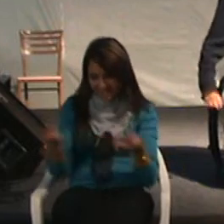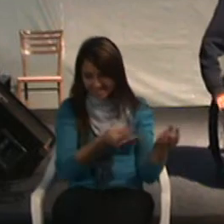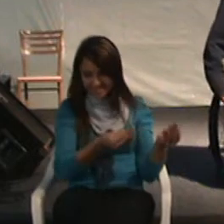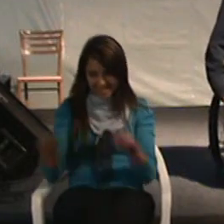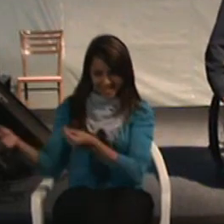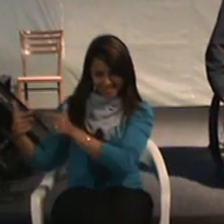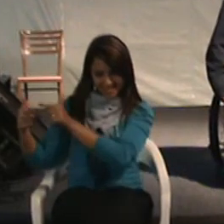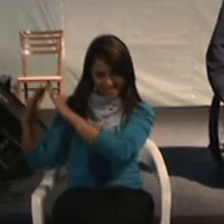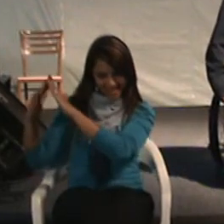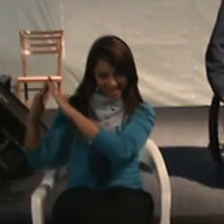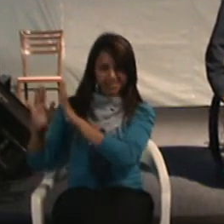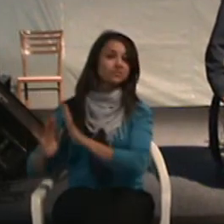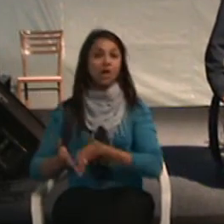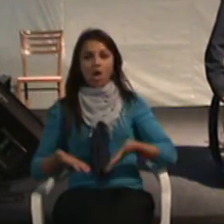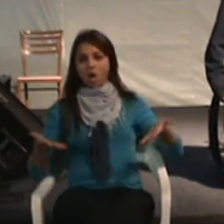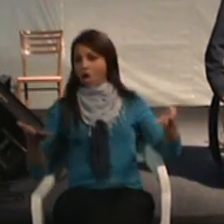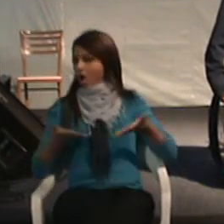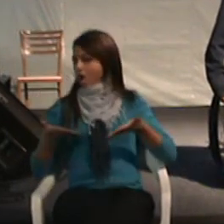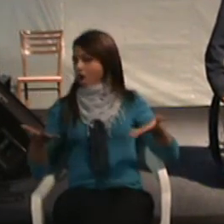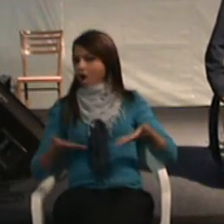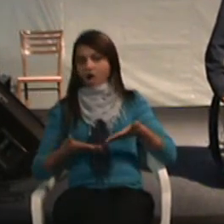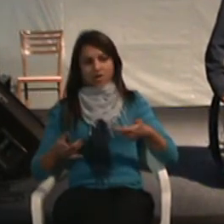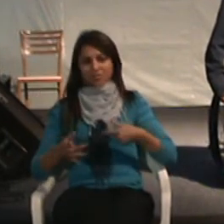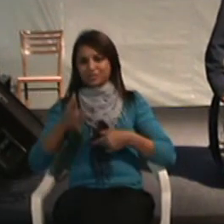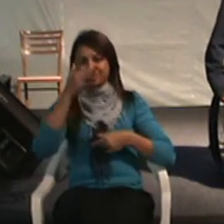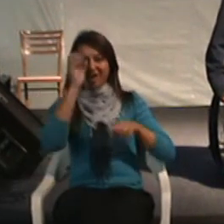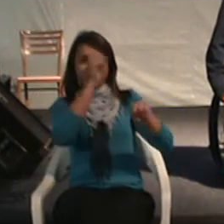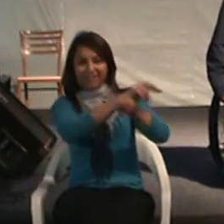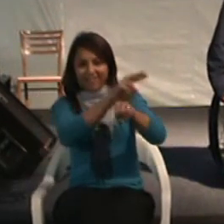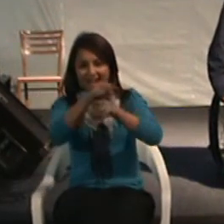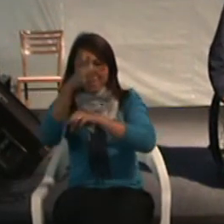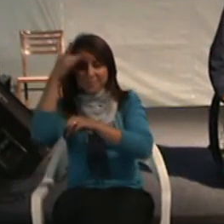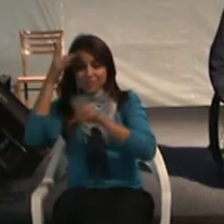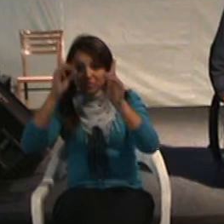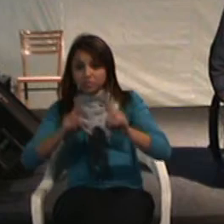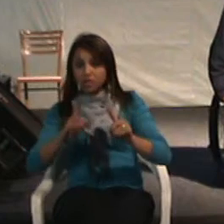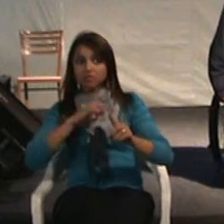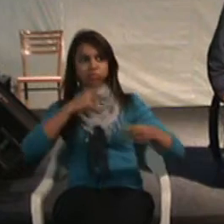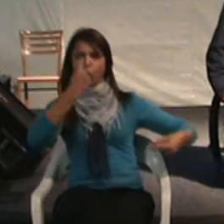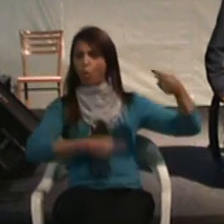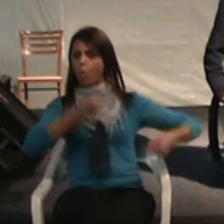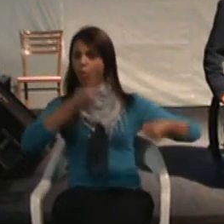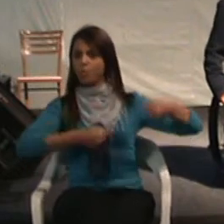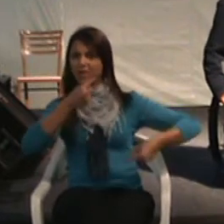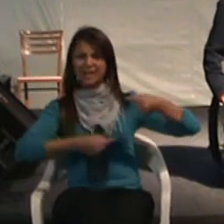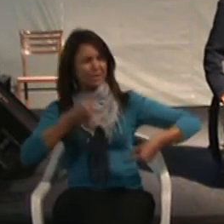Hoje, o mercado para a pessoa com deficiência está competitivo.